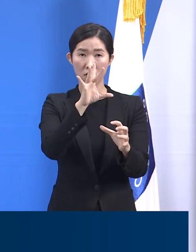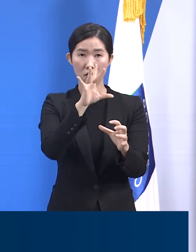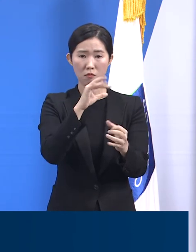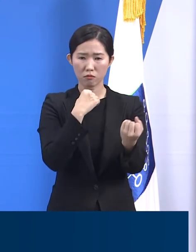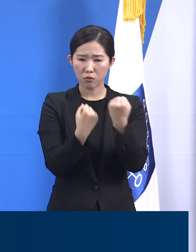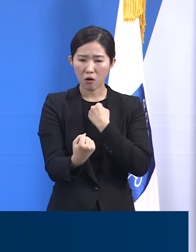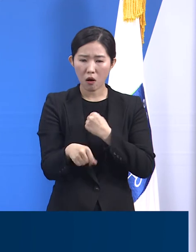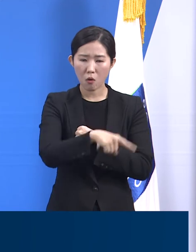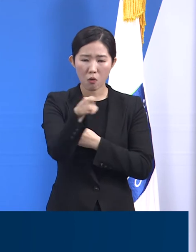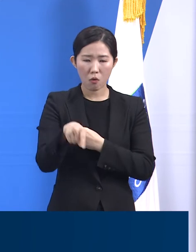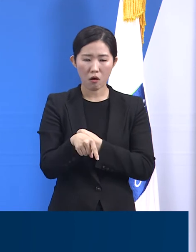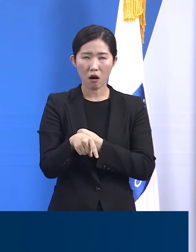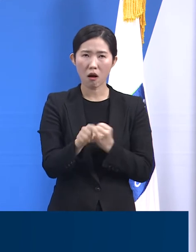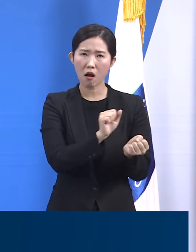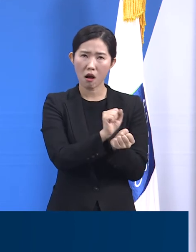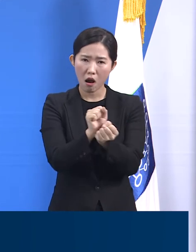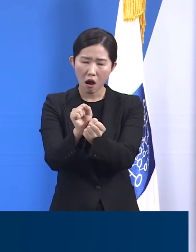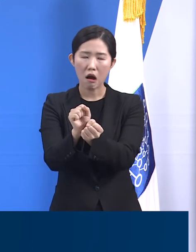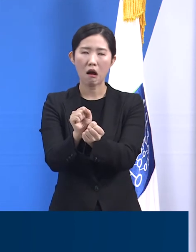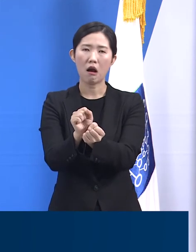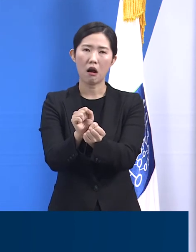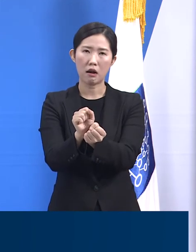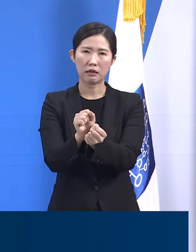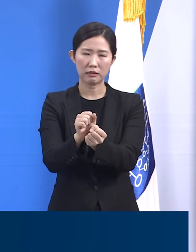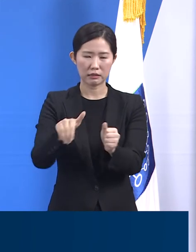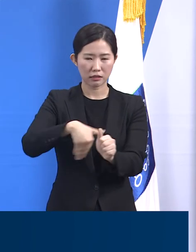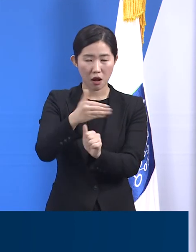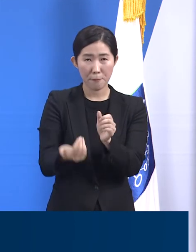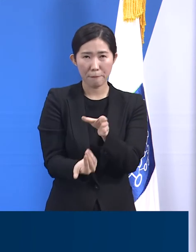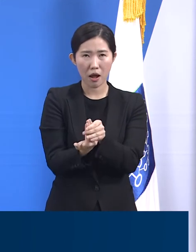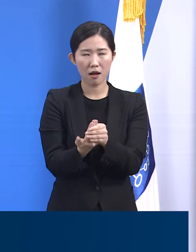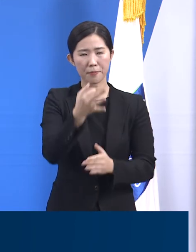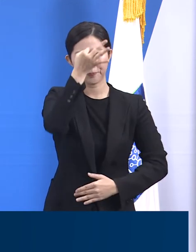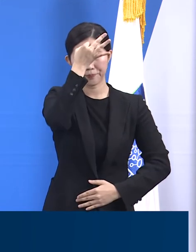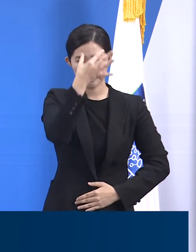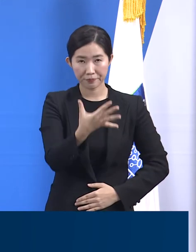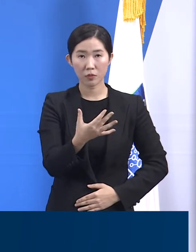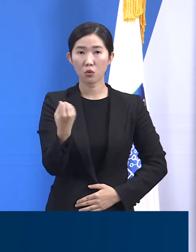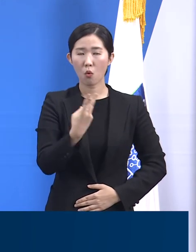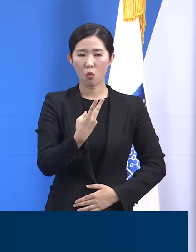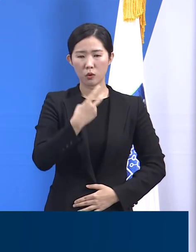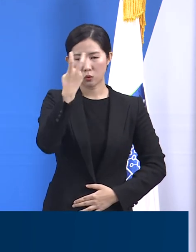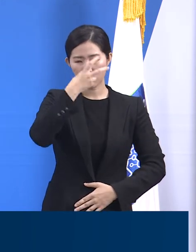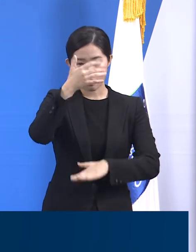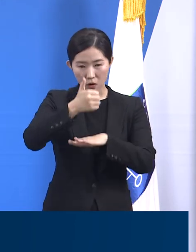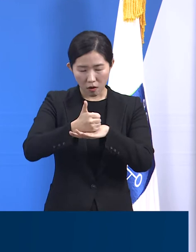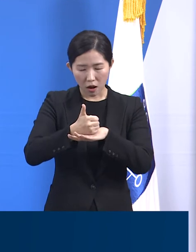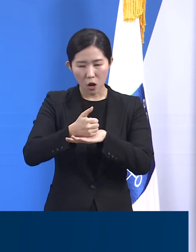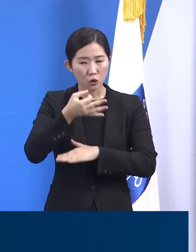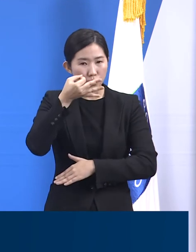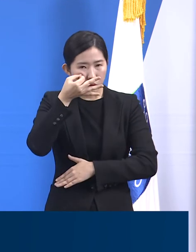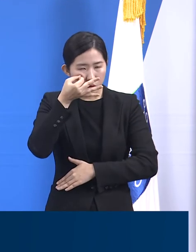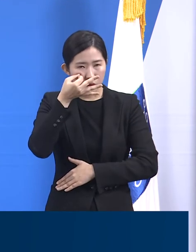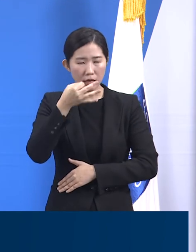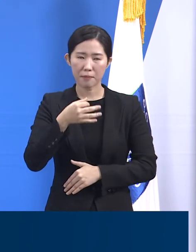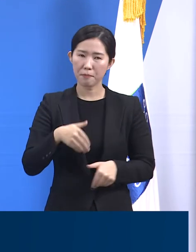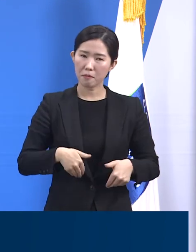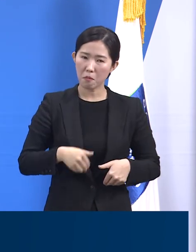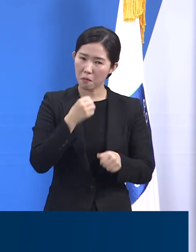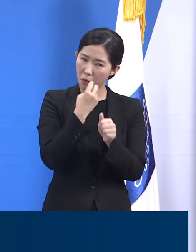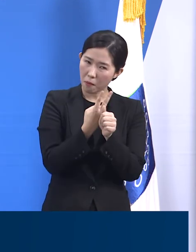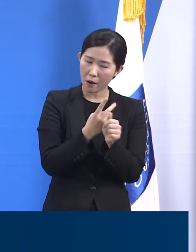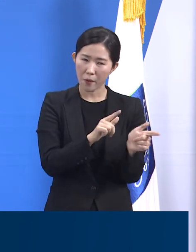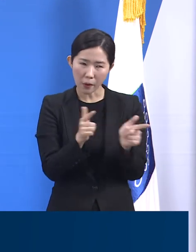발생한 것에 대해서 송구스럽다는 말씀을 드리고 추가 조사 결과에 따라 필요한 조치를 검토할 계획입니다.